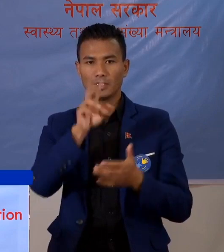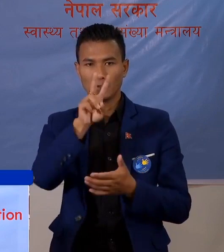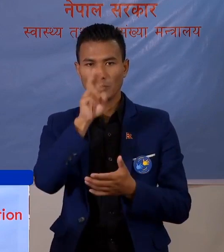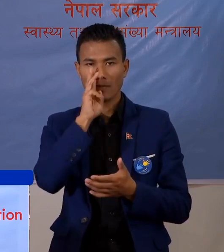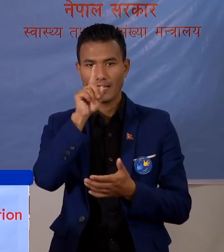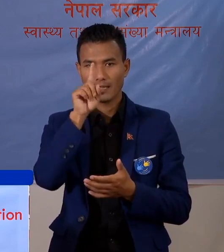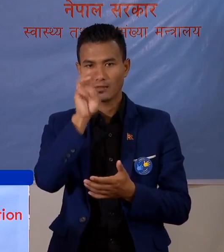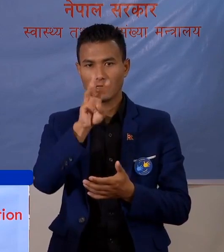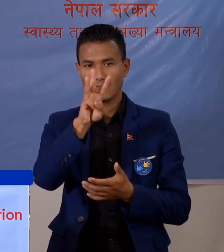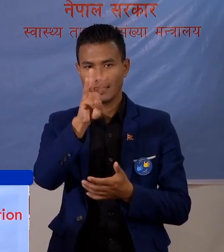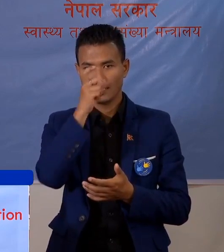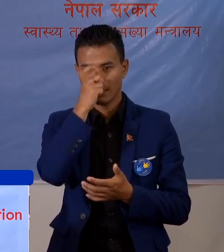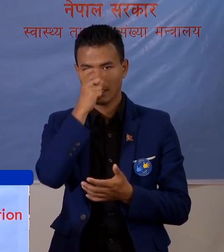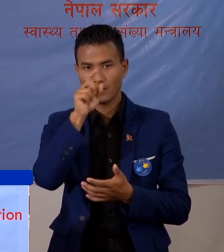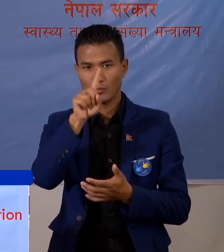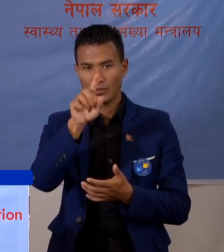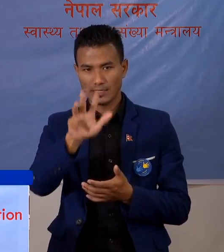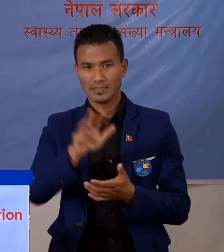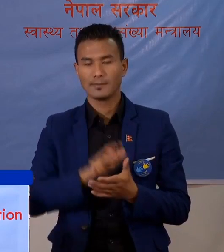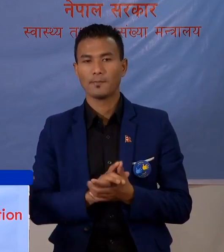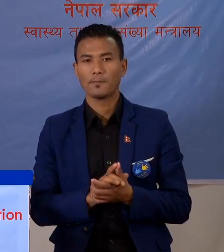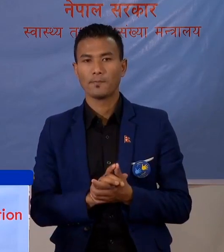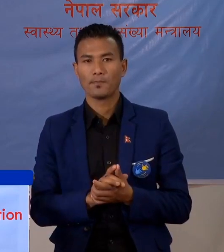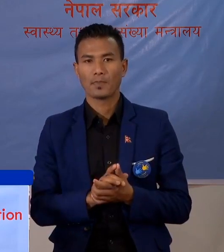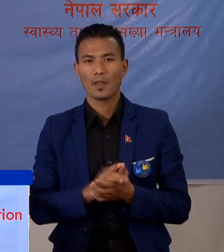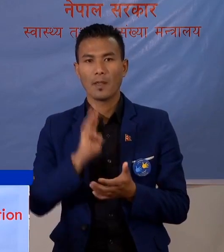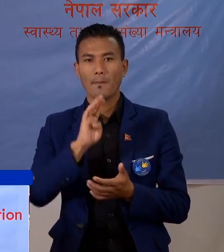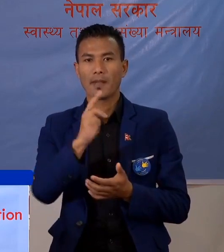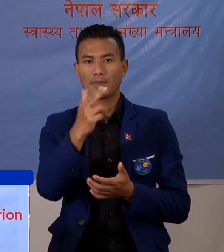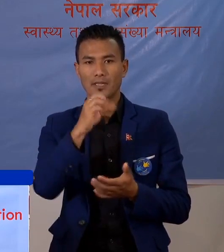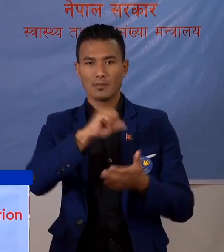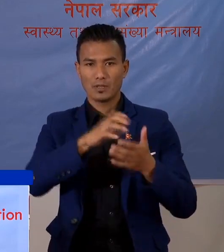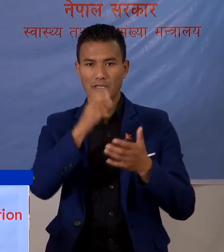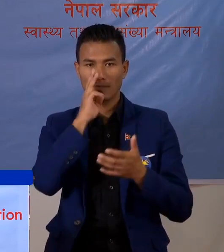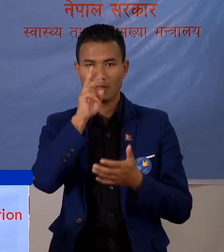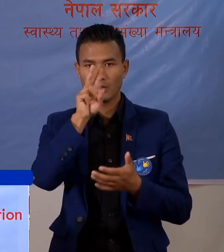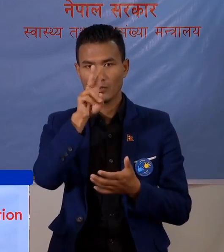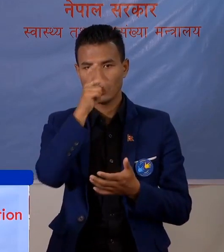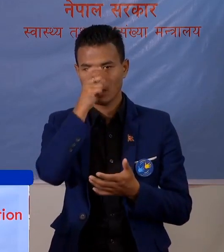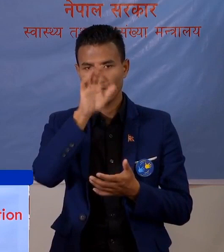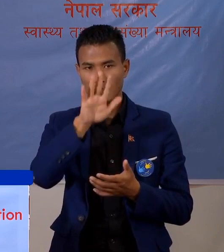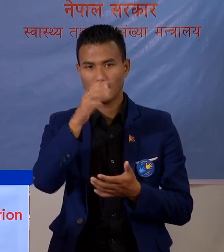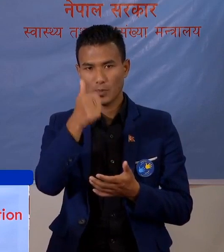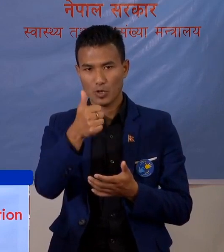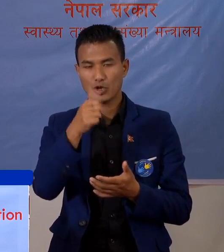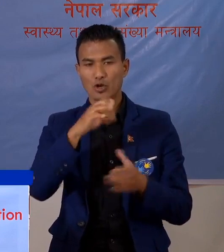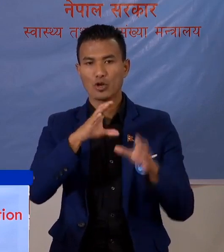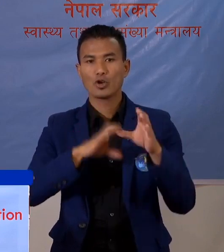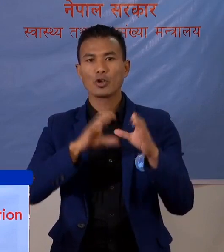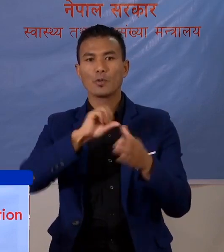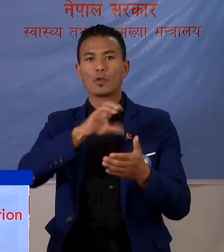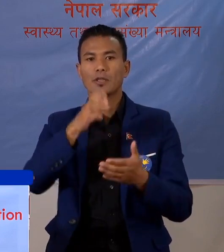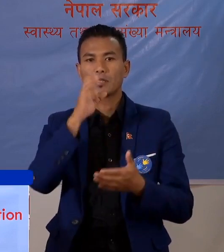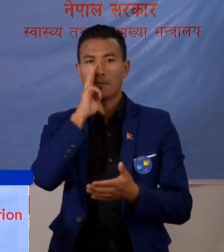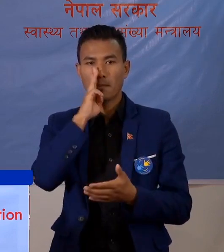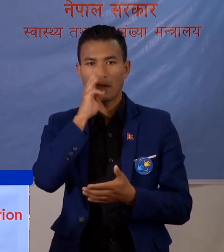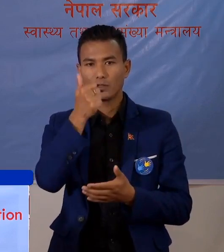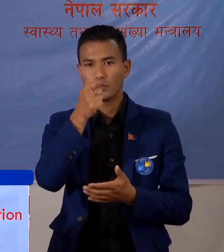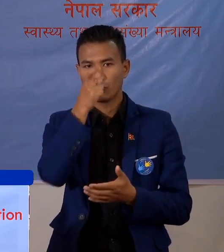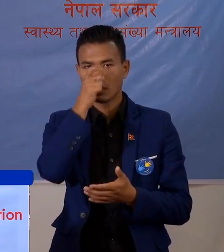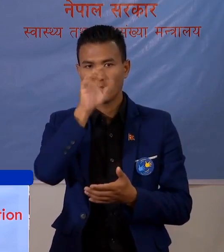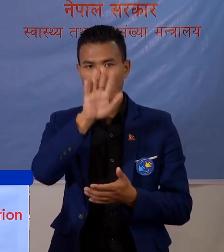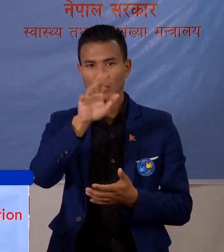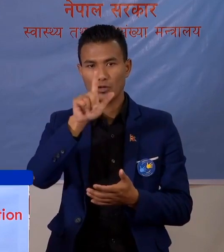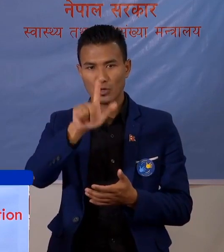मां 1,329, भागमती प्रदेश म 6,089,